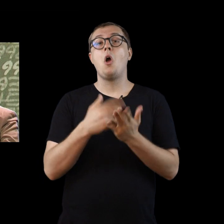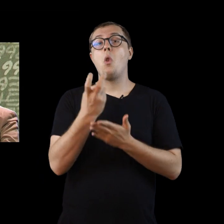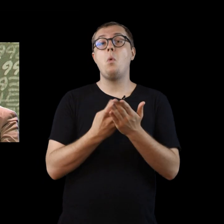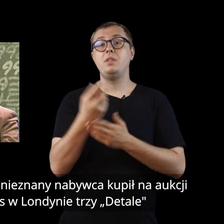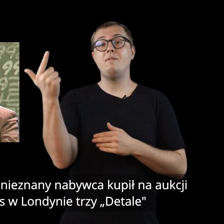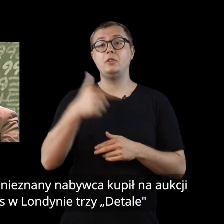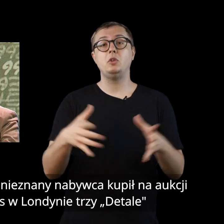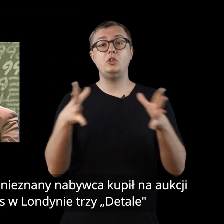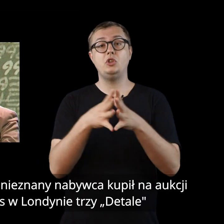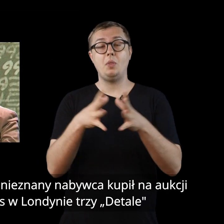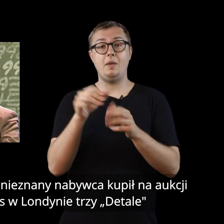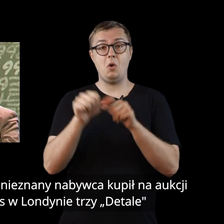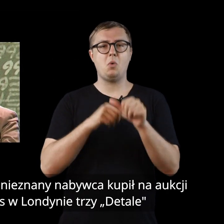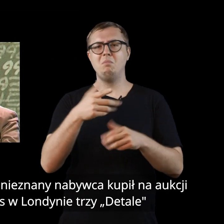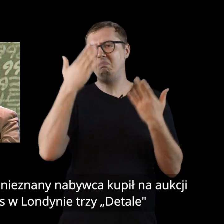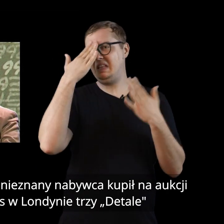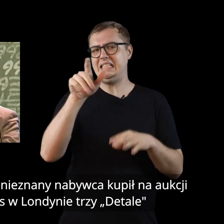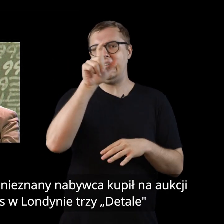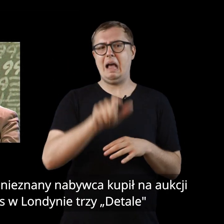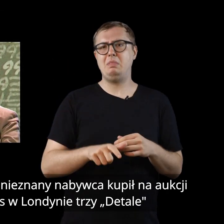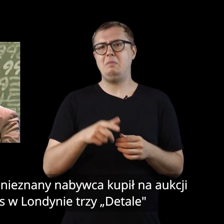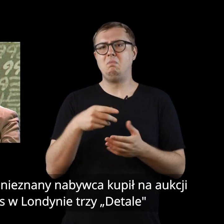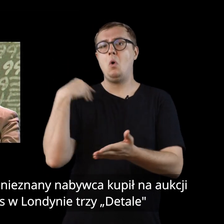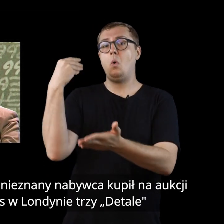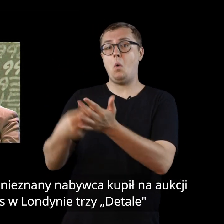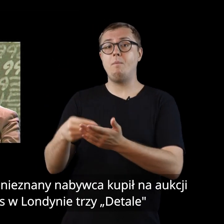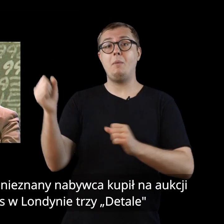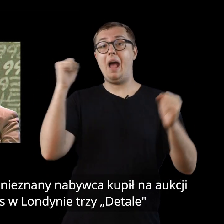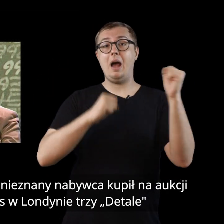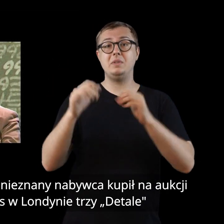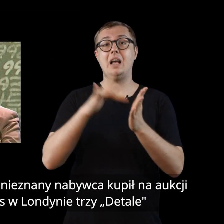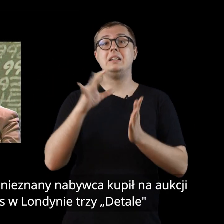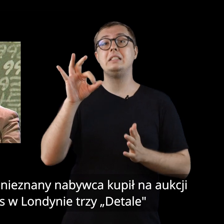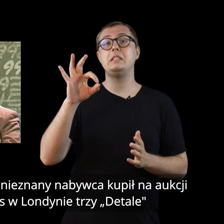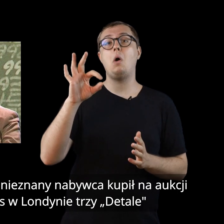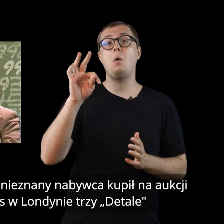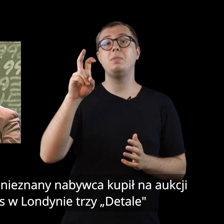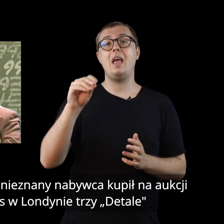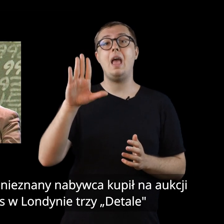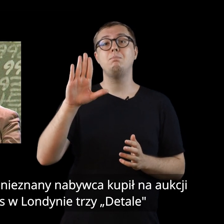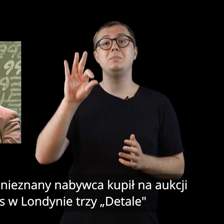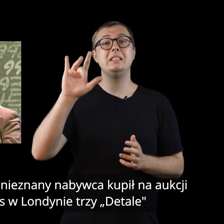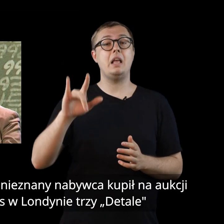W lutym 2010 roku nieznany nabywca kupił na aukcji w Sotheby's w Londynie trzy detale.